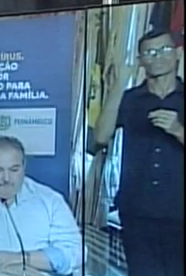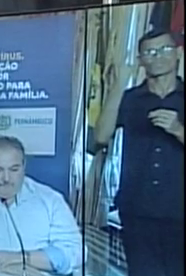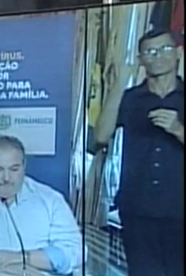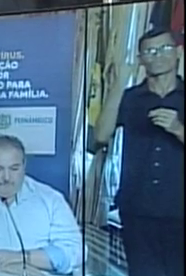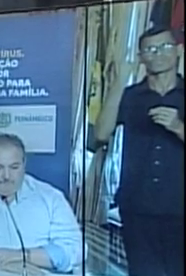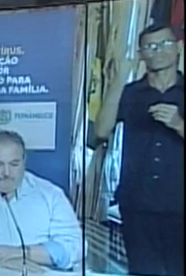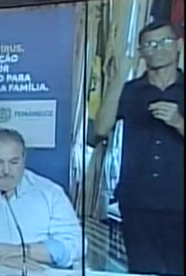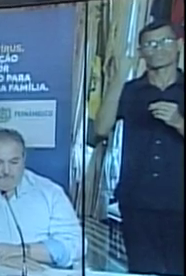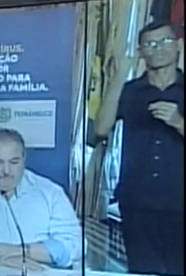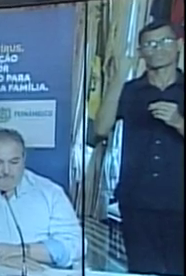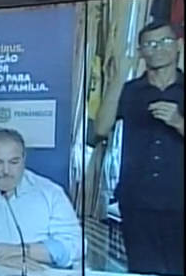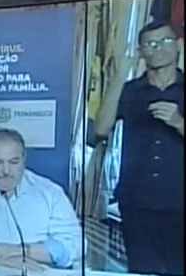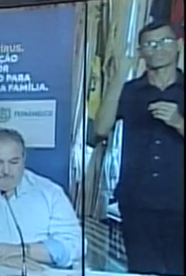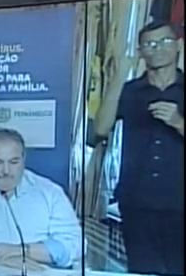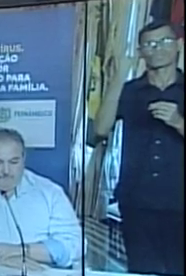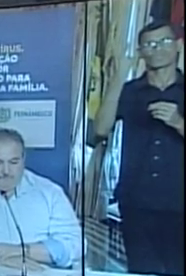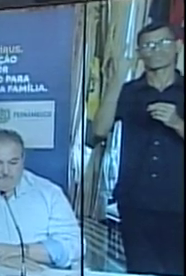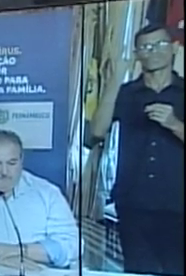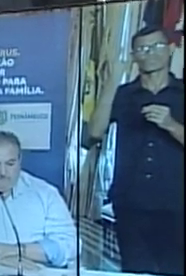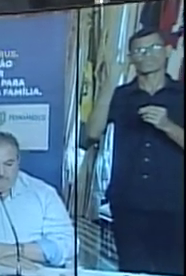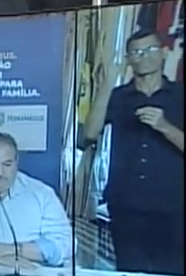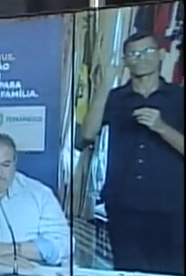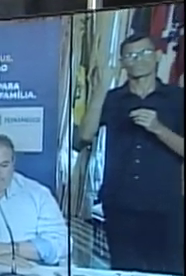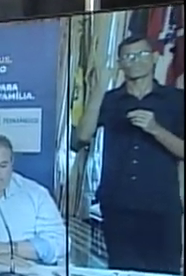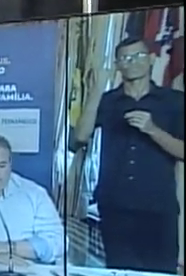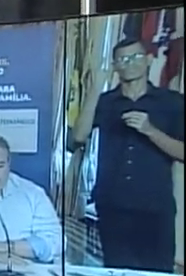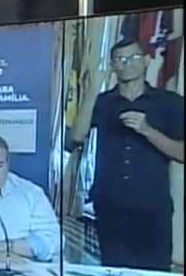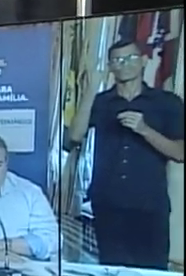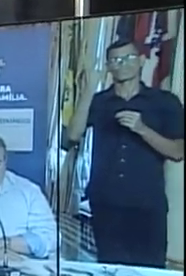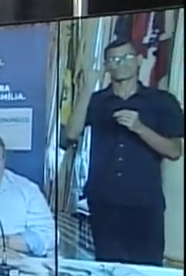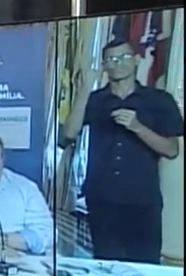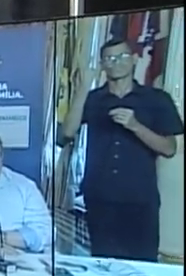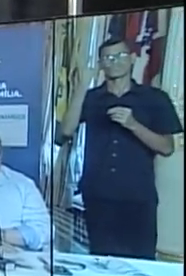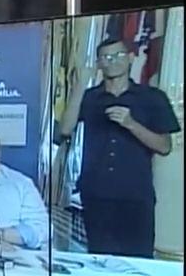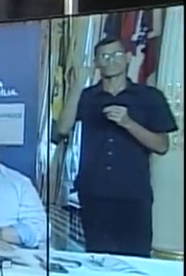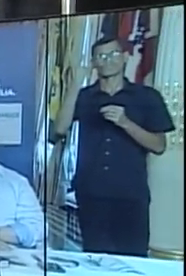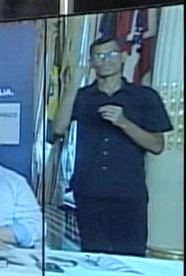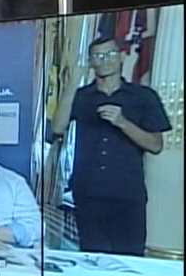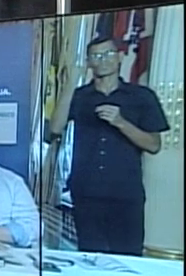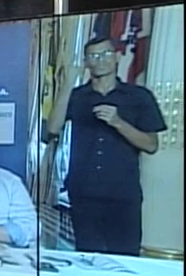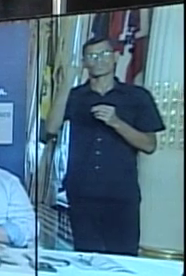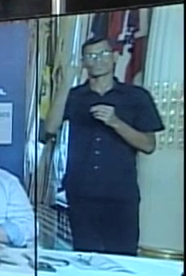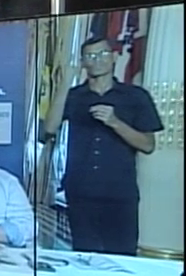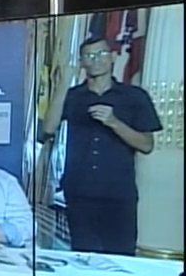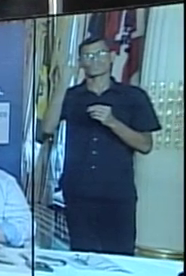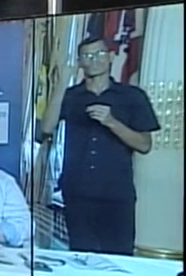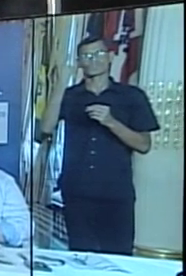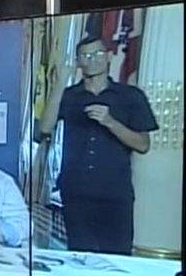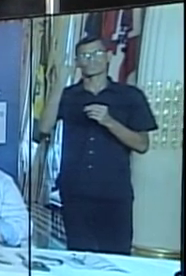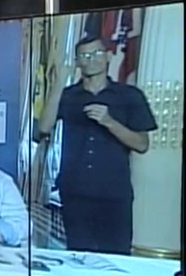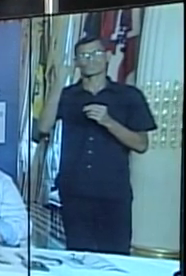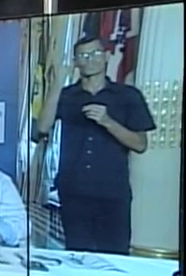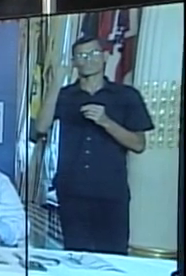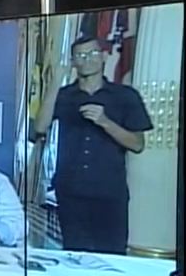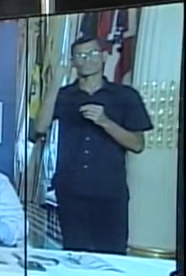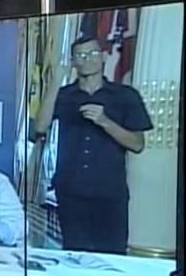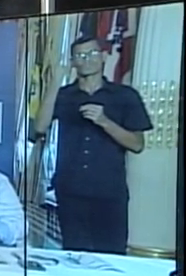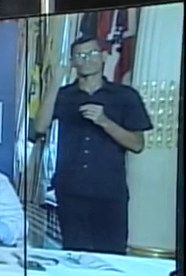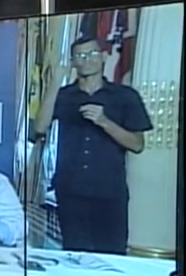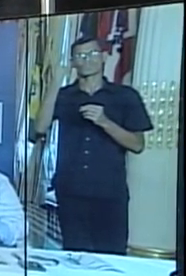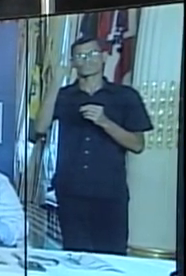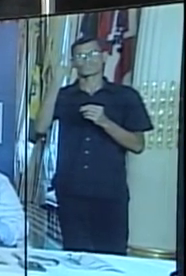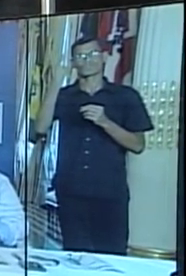O governo do estado prorrogou o prazo de interdição de praias e parques para a circulação de pessoas e divulgou os números